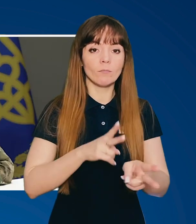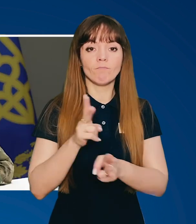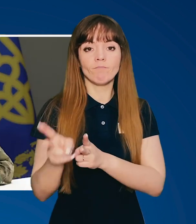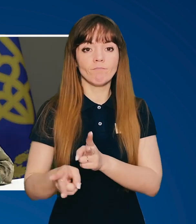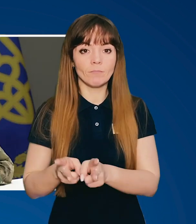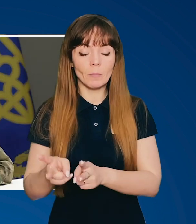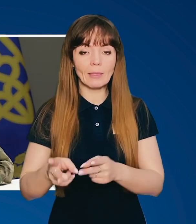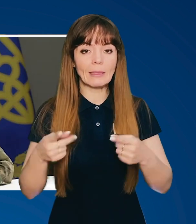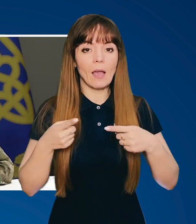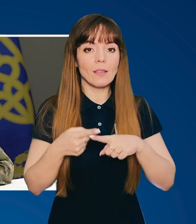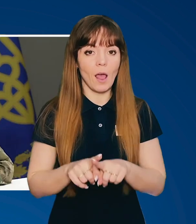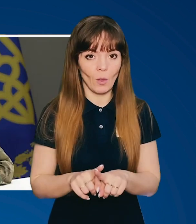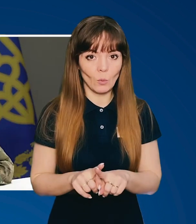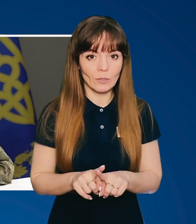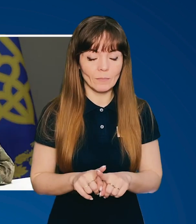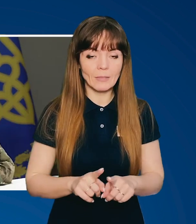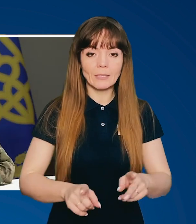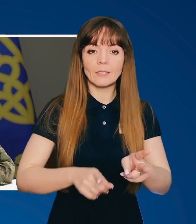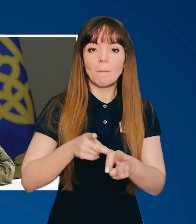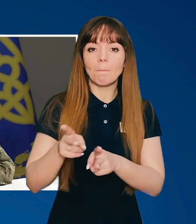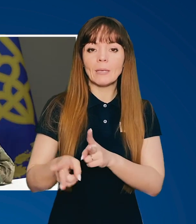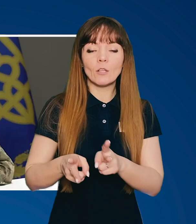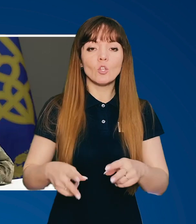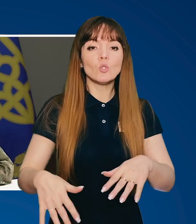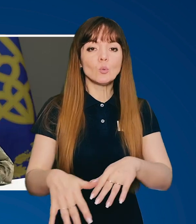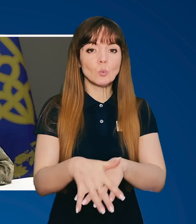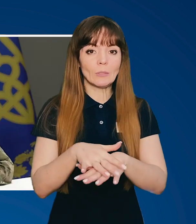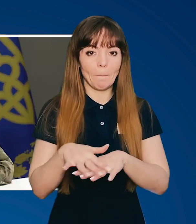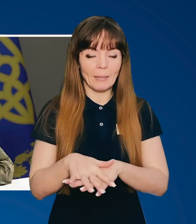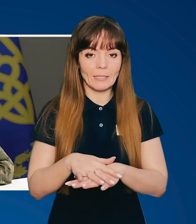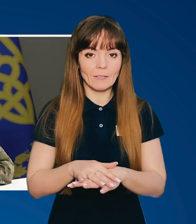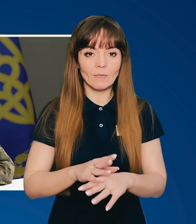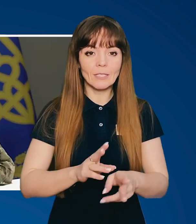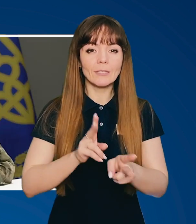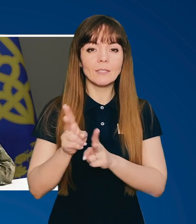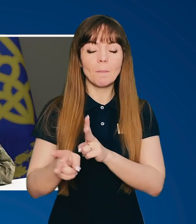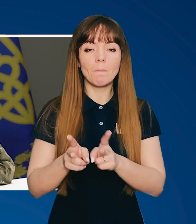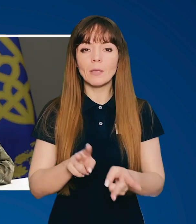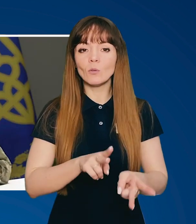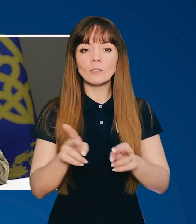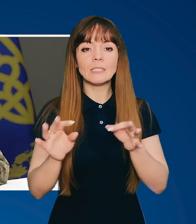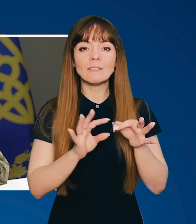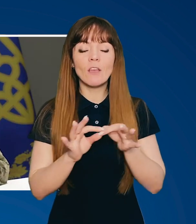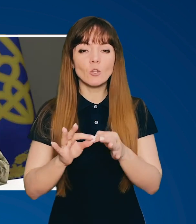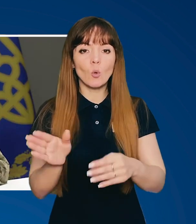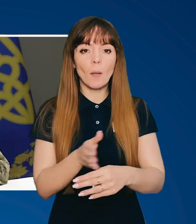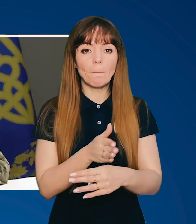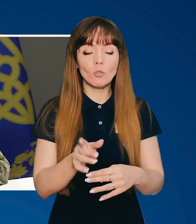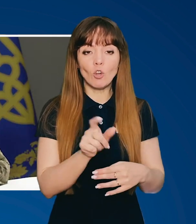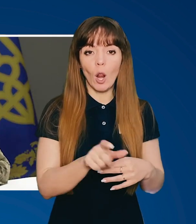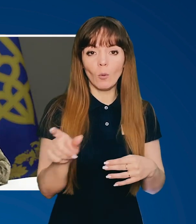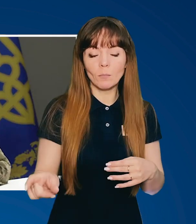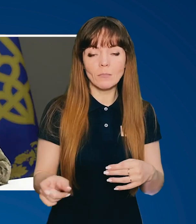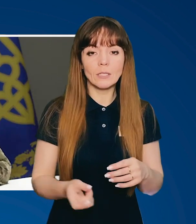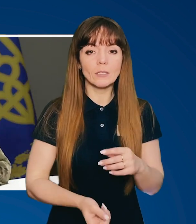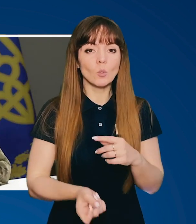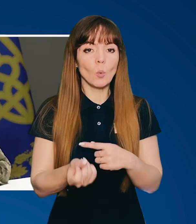змінялися технології, змінювалося суспільство, змінювався зв'язок між людьми, з